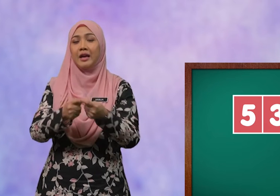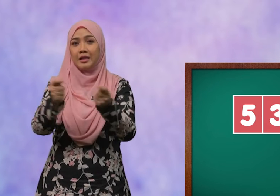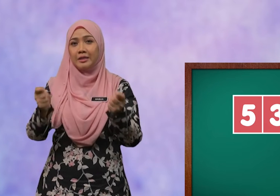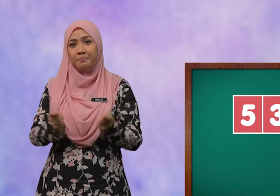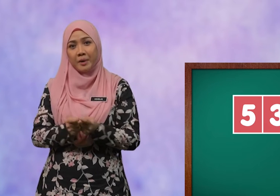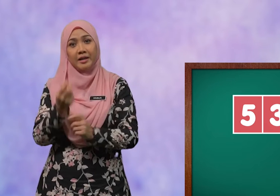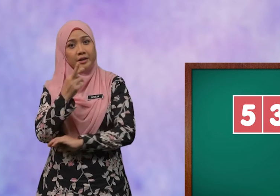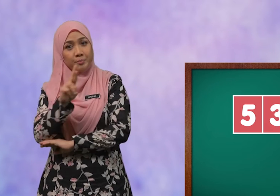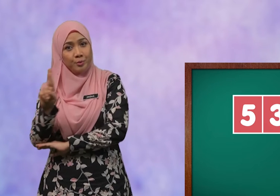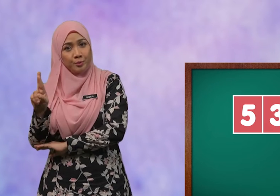tempat ribu.